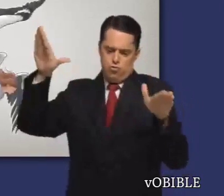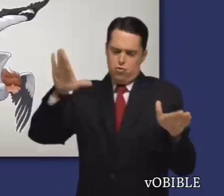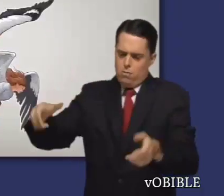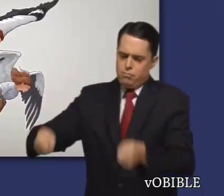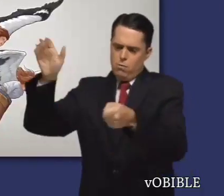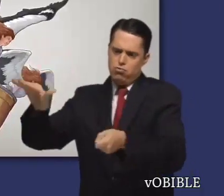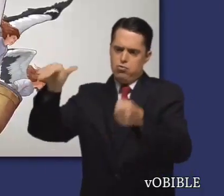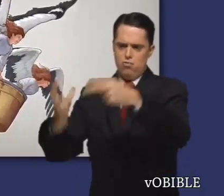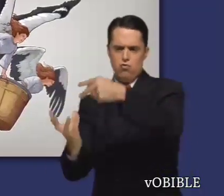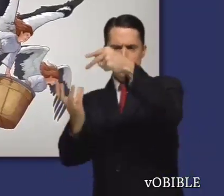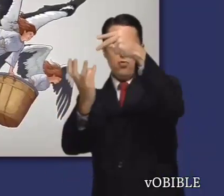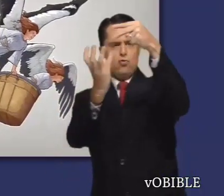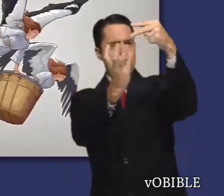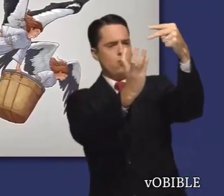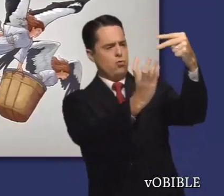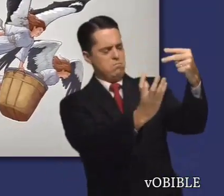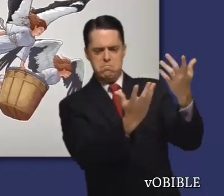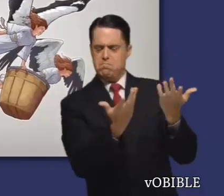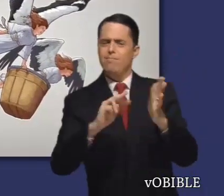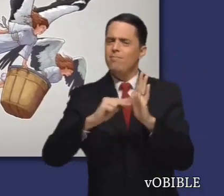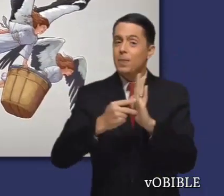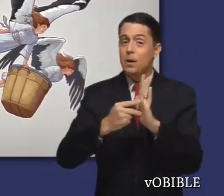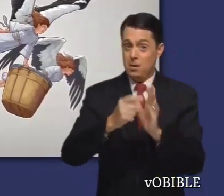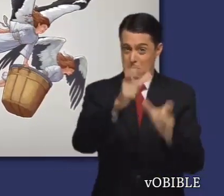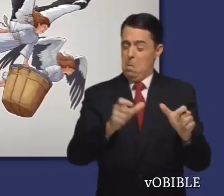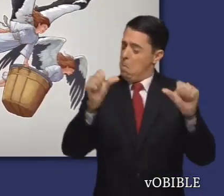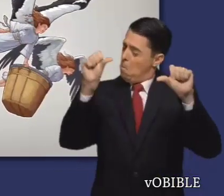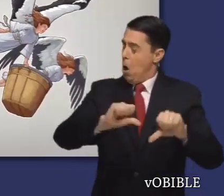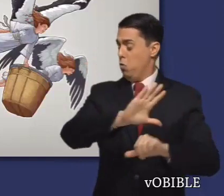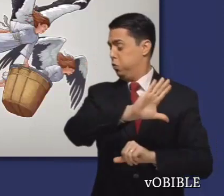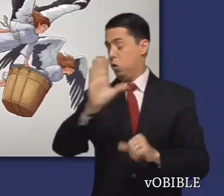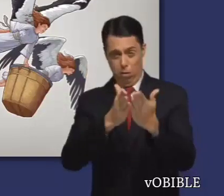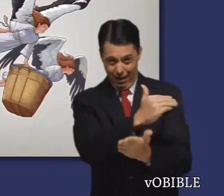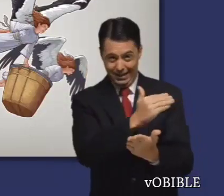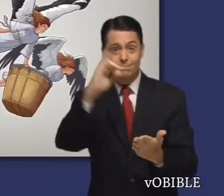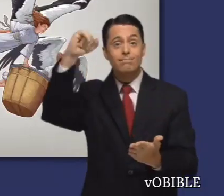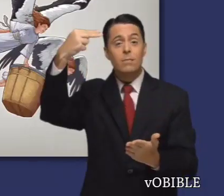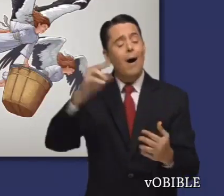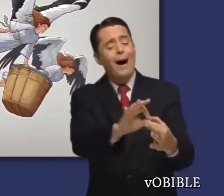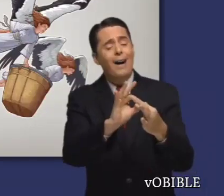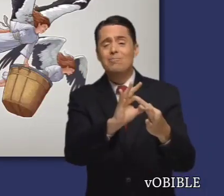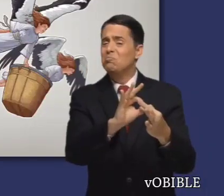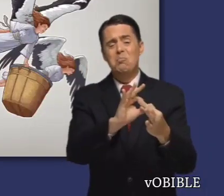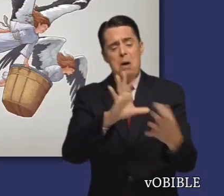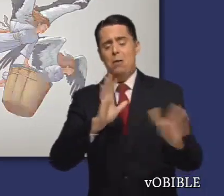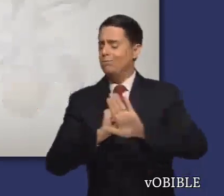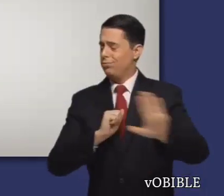mujeres con alas se la llevan lejos. Esto demuestra que en el pueblo de Jehová no se tolera la maldad.